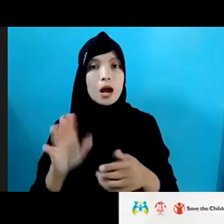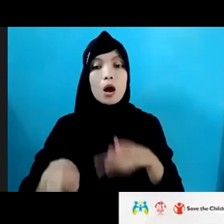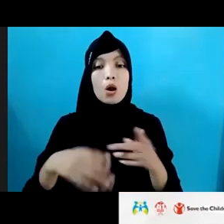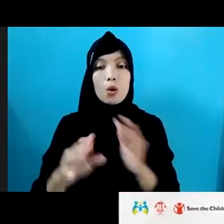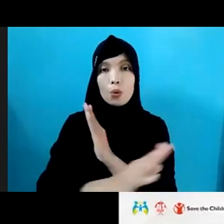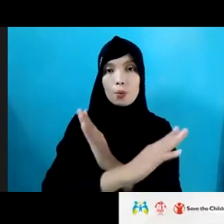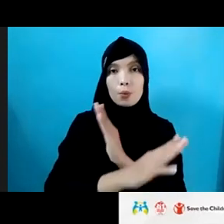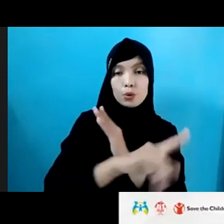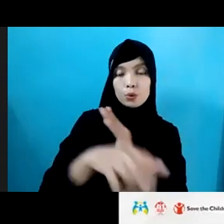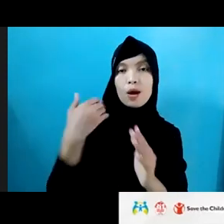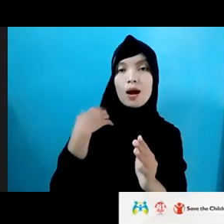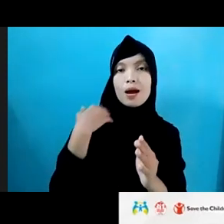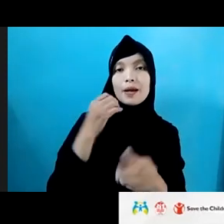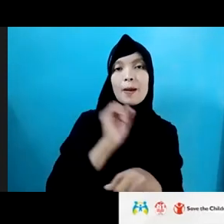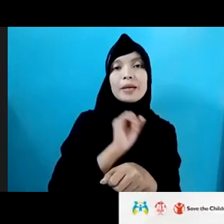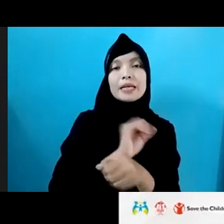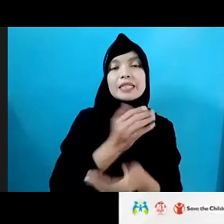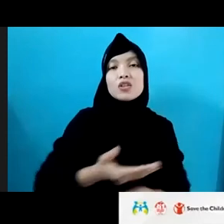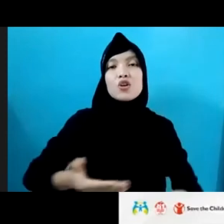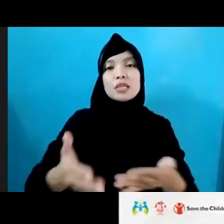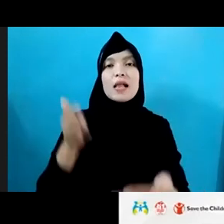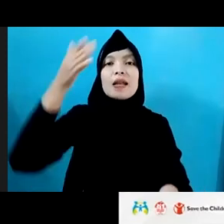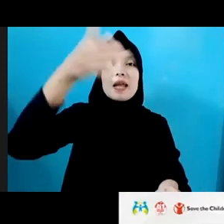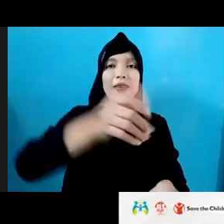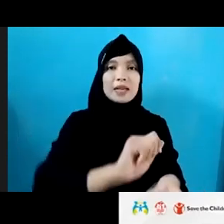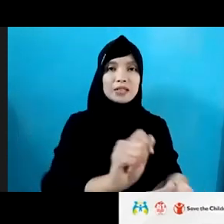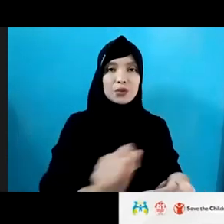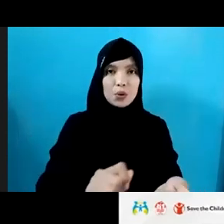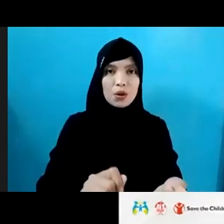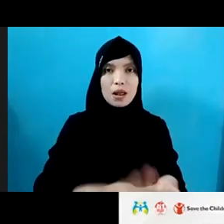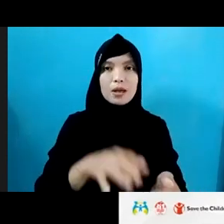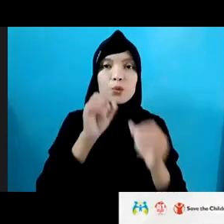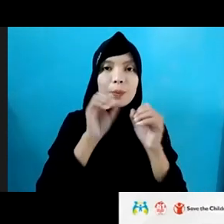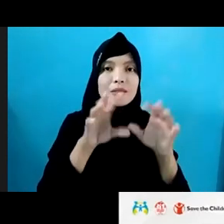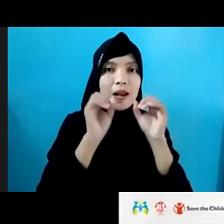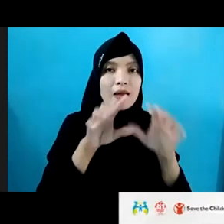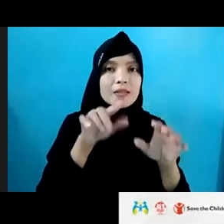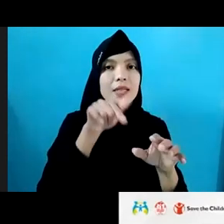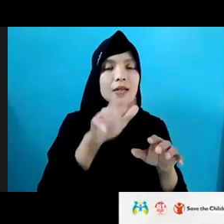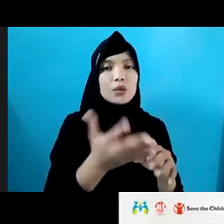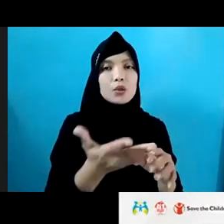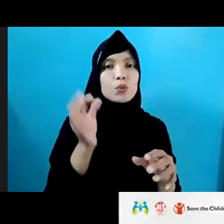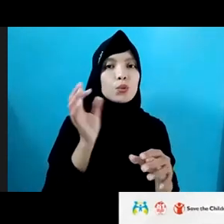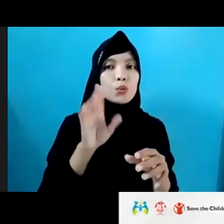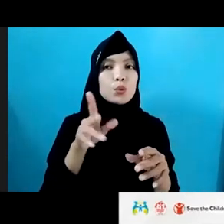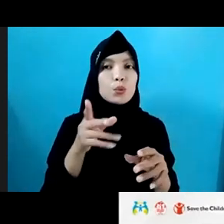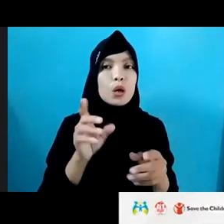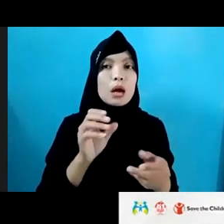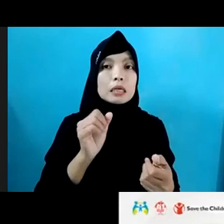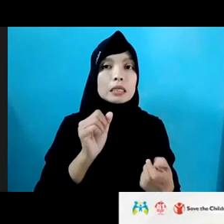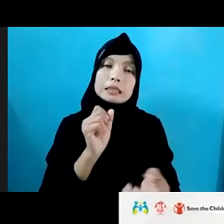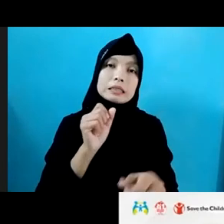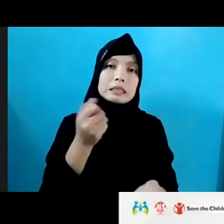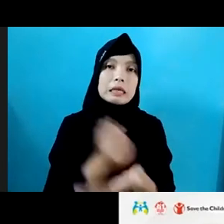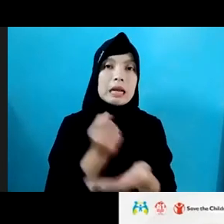Paxos Go to School ya, teman-teman pekerja sosial turun ke sekolah-sekolah menjelaskan apa itu dan resiko dari kekerasan juga